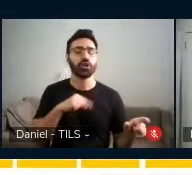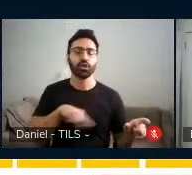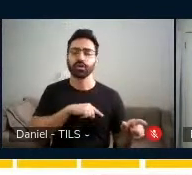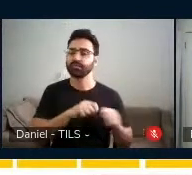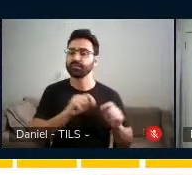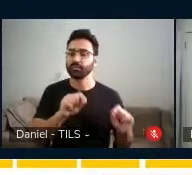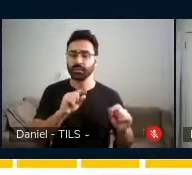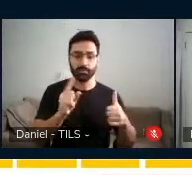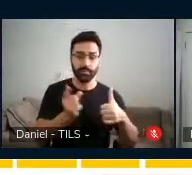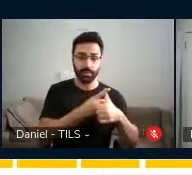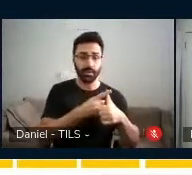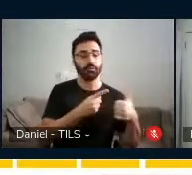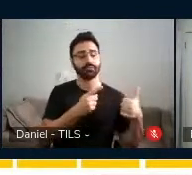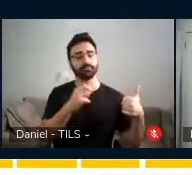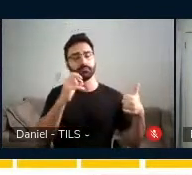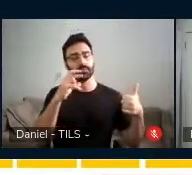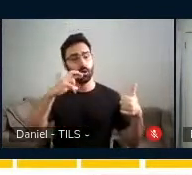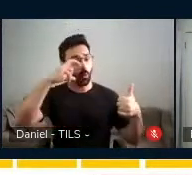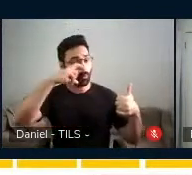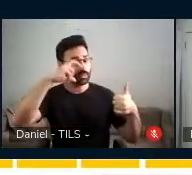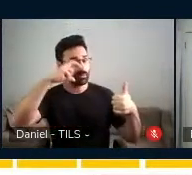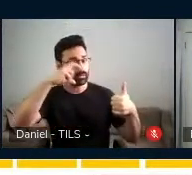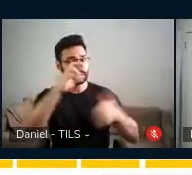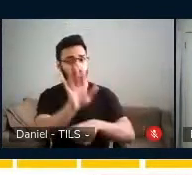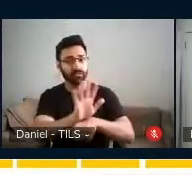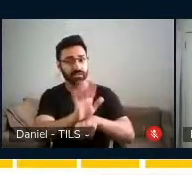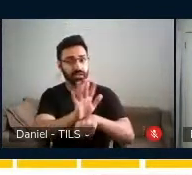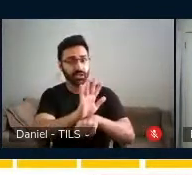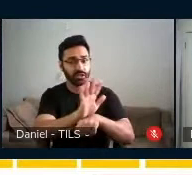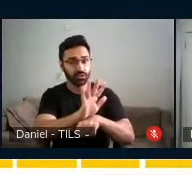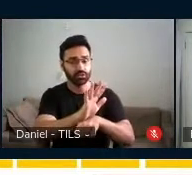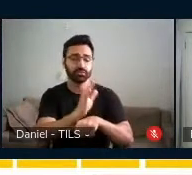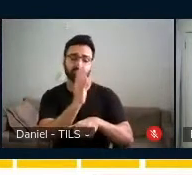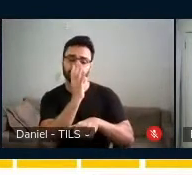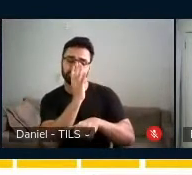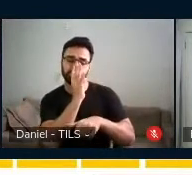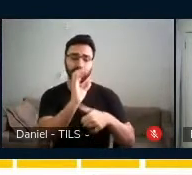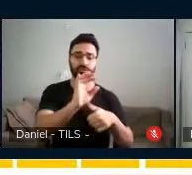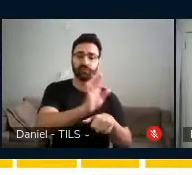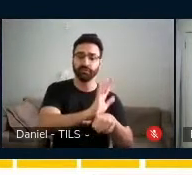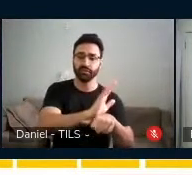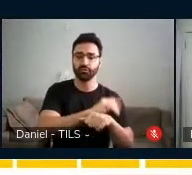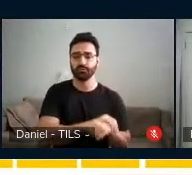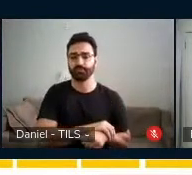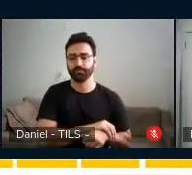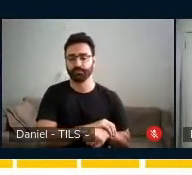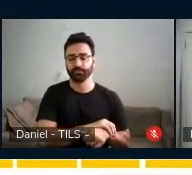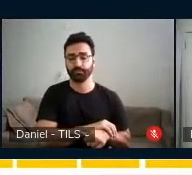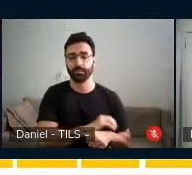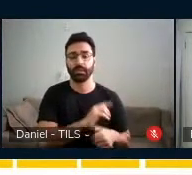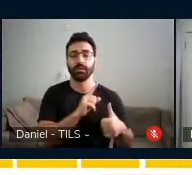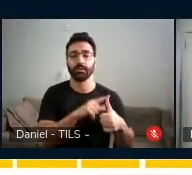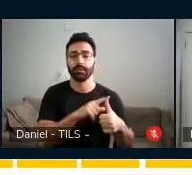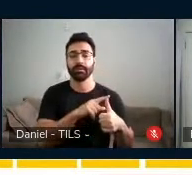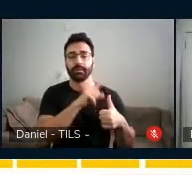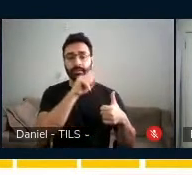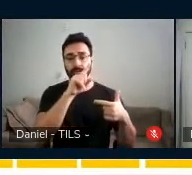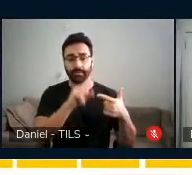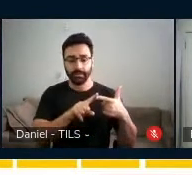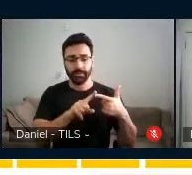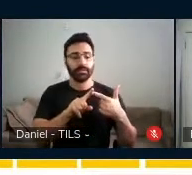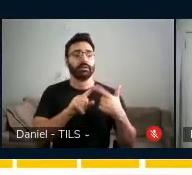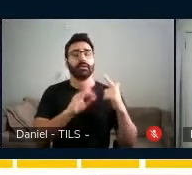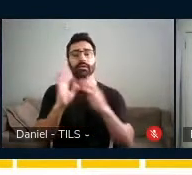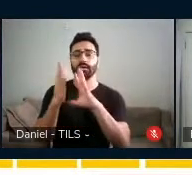observação de vídeos do movimento quando a gente também proporcionava a